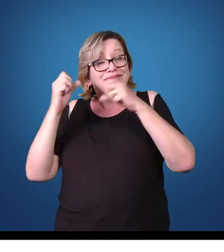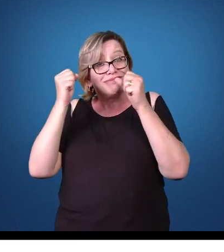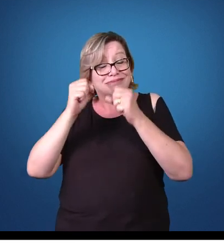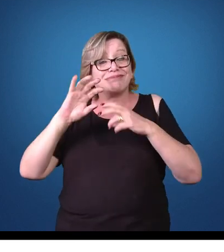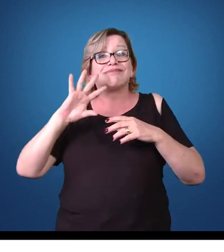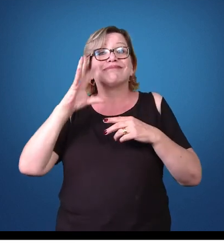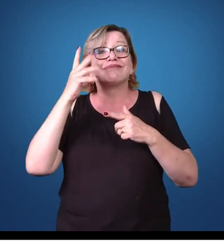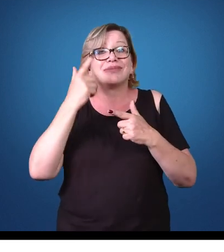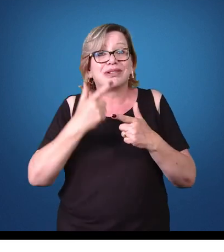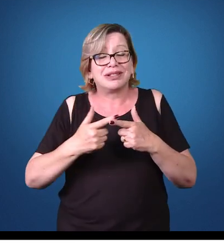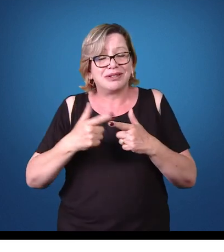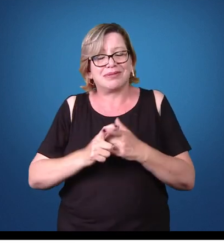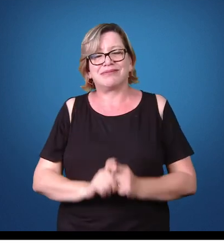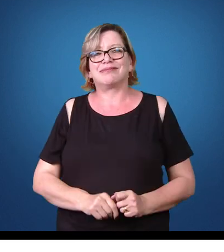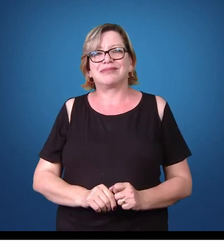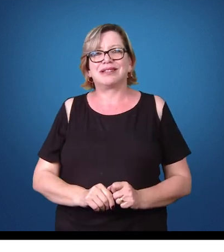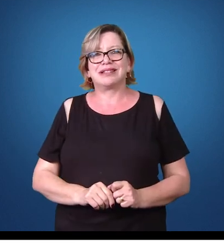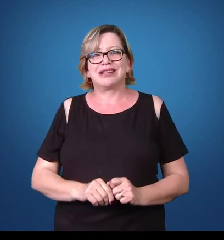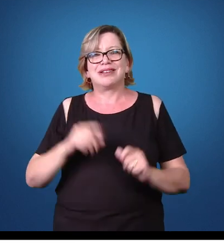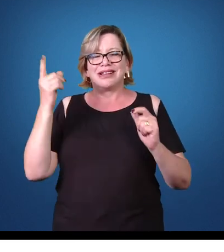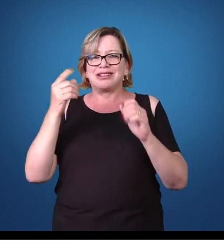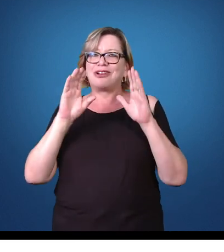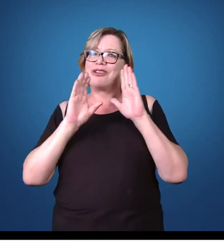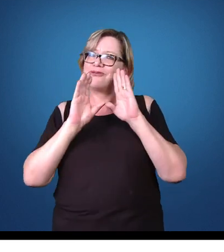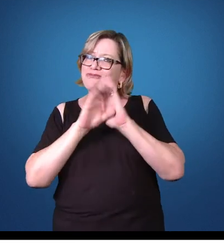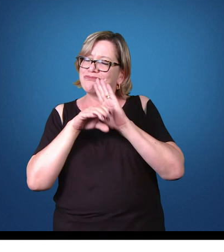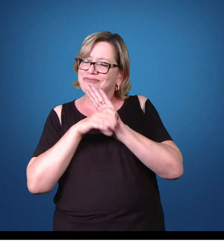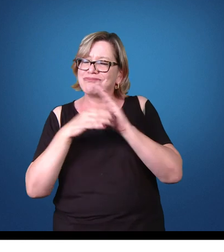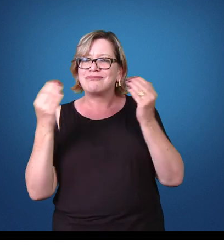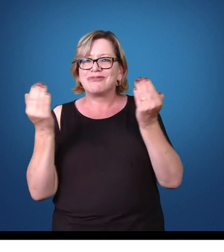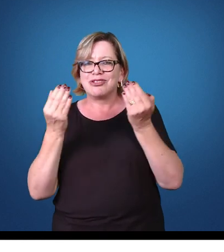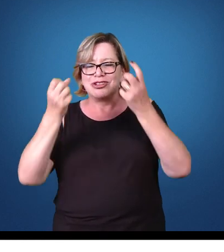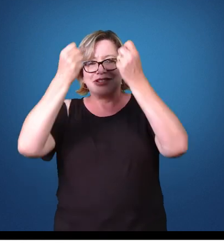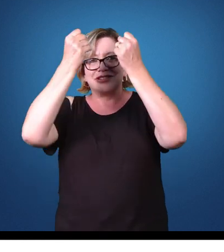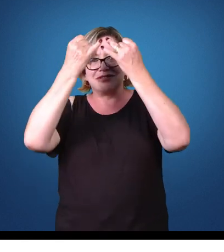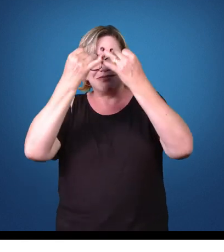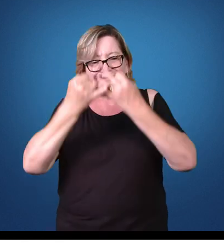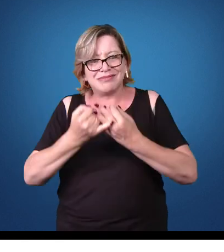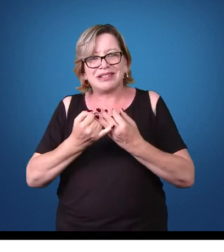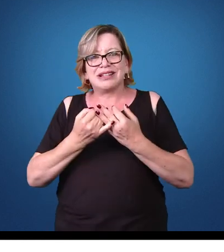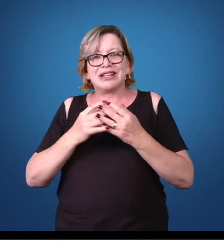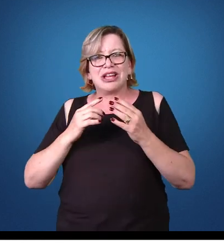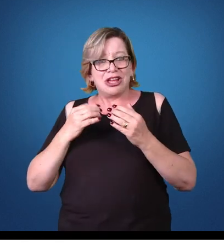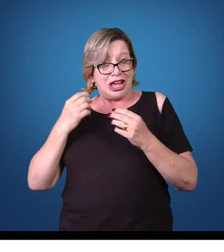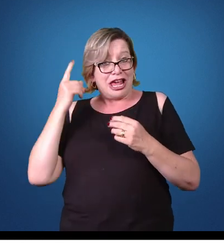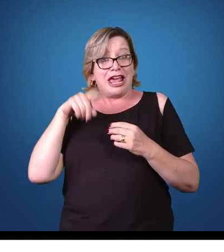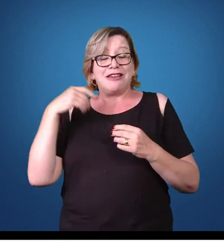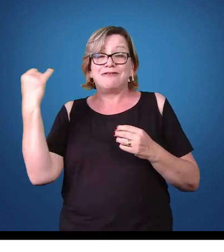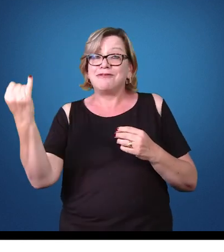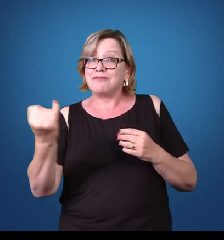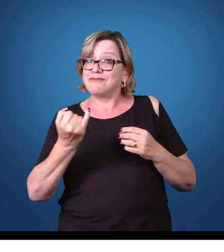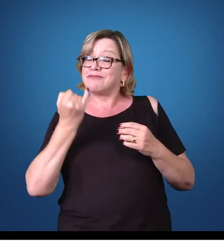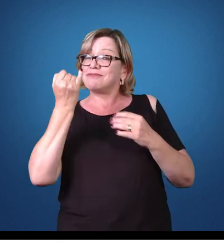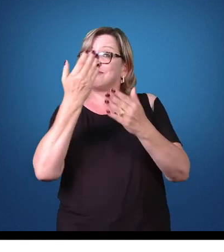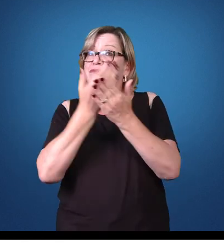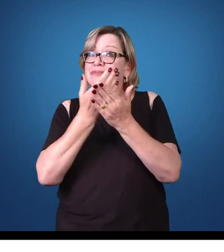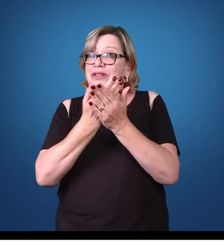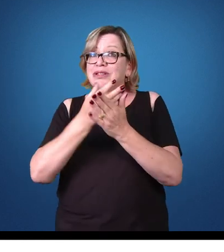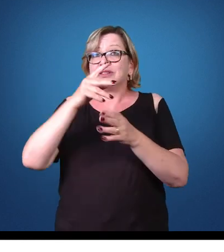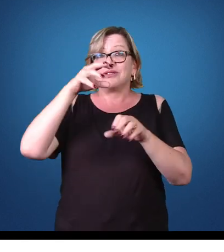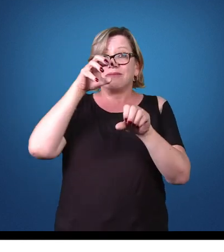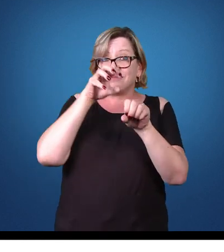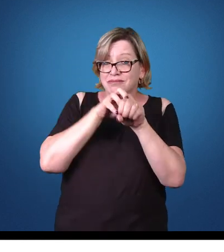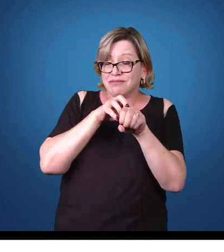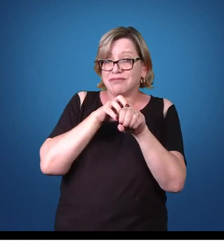locais. Então, pessoal, esses conceitos, essas abordagens que nós vimos na aula serão fundamentais para o estudo da parasitologia.